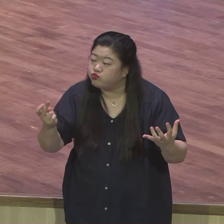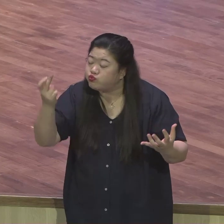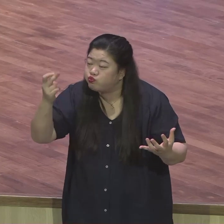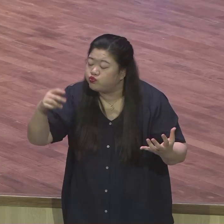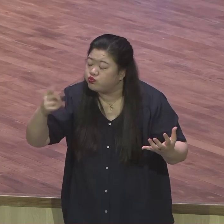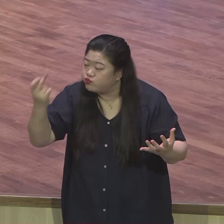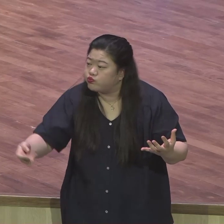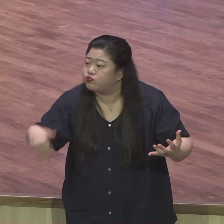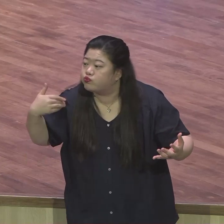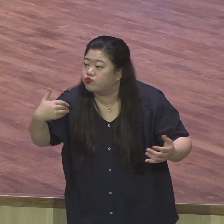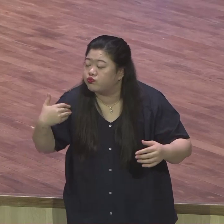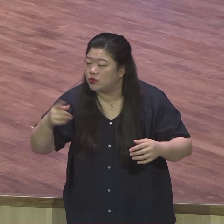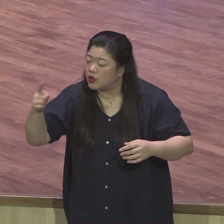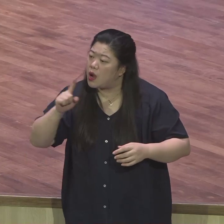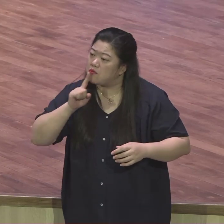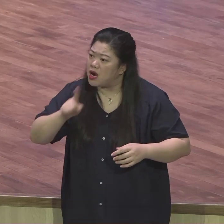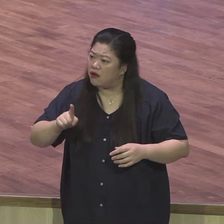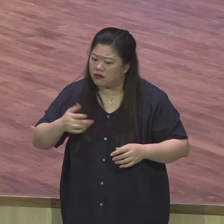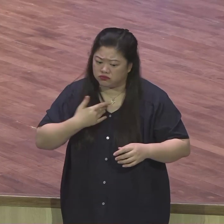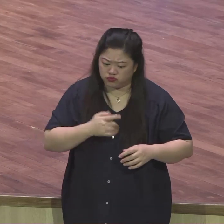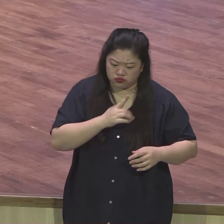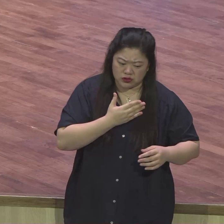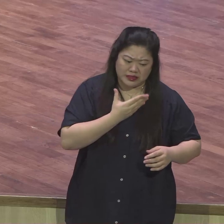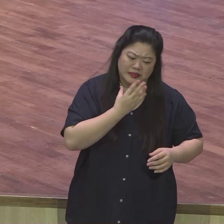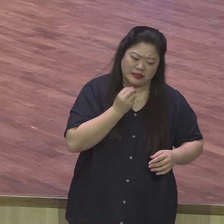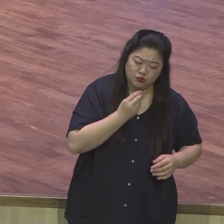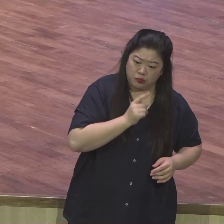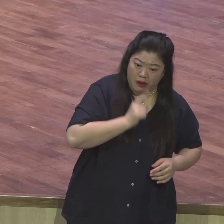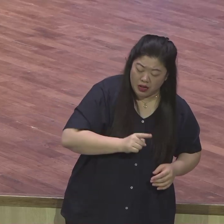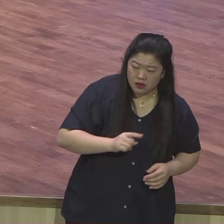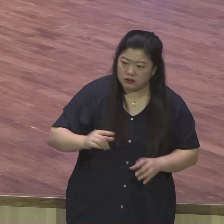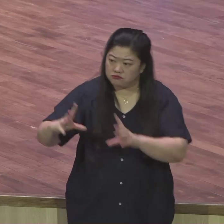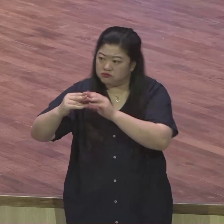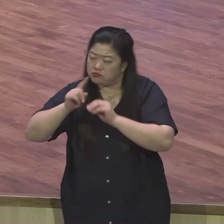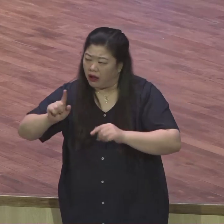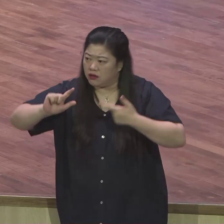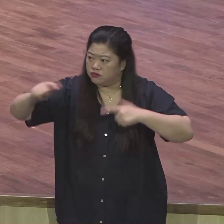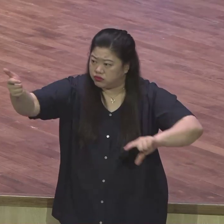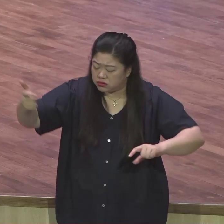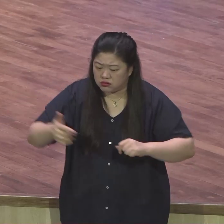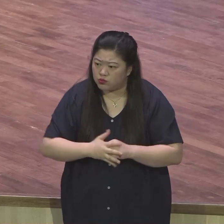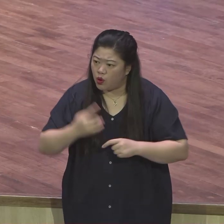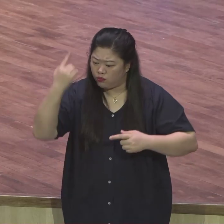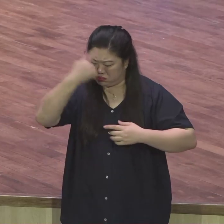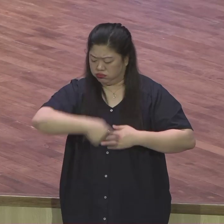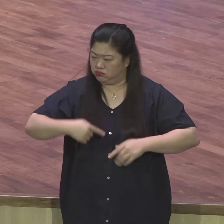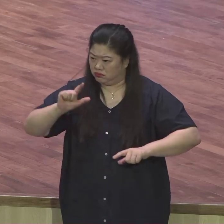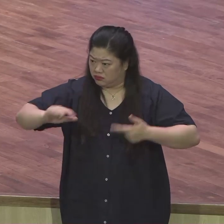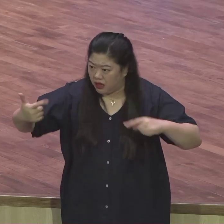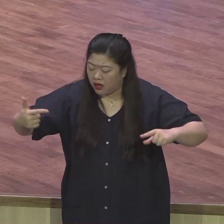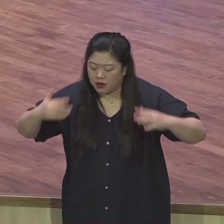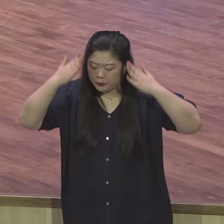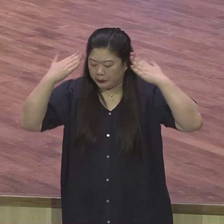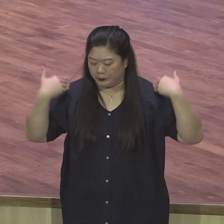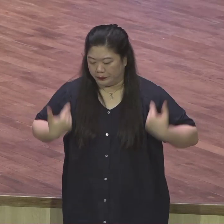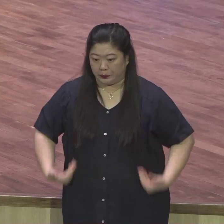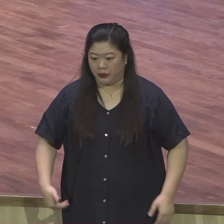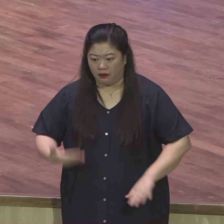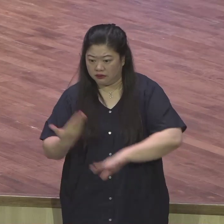전혀 모습도 총리 어마어마한 이런 가출을 하니까 전혀 못 알아보요. 거리 벌벌 떨지요. 요섭이